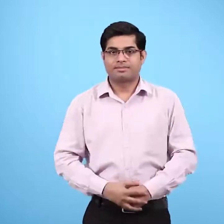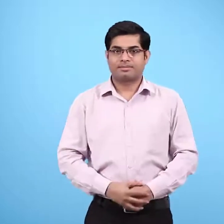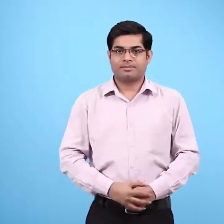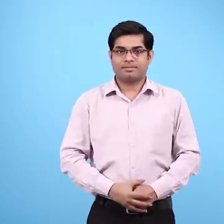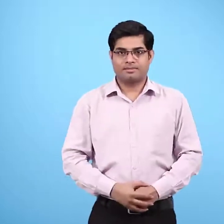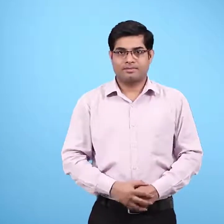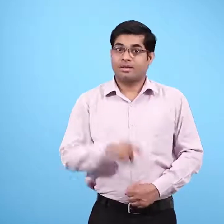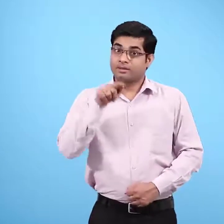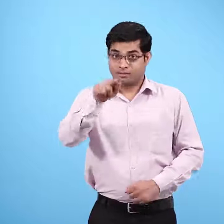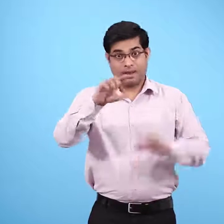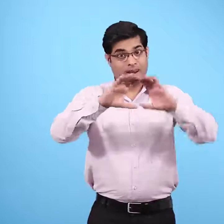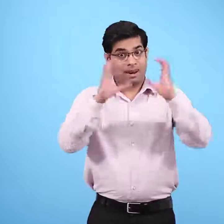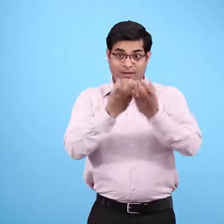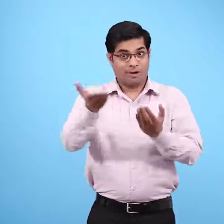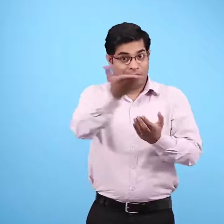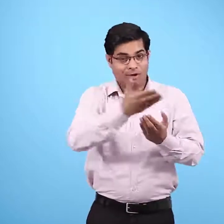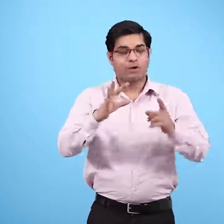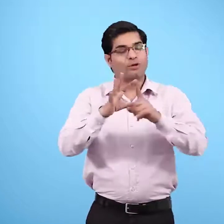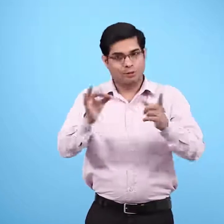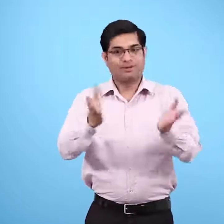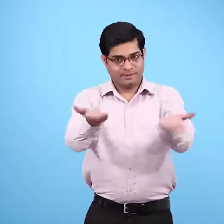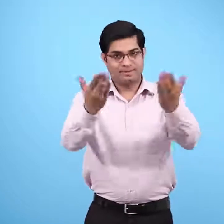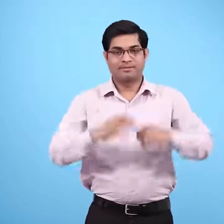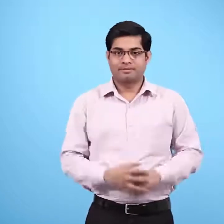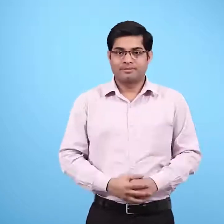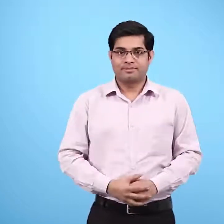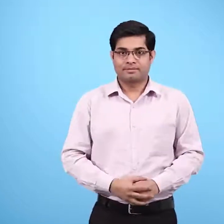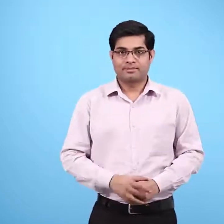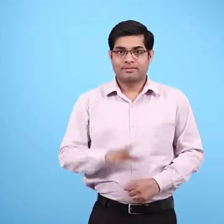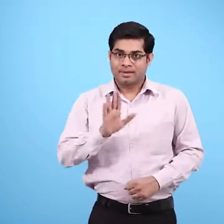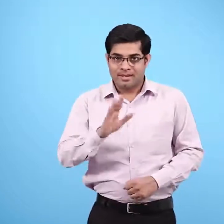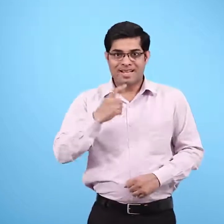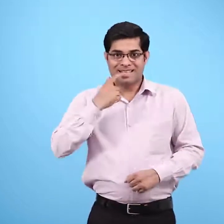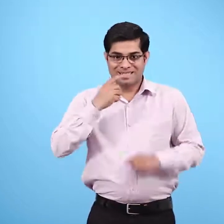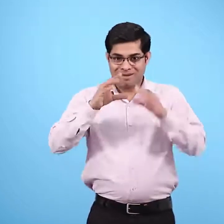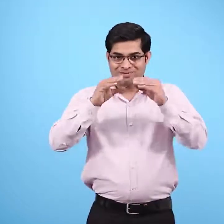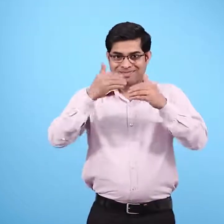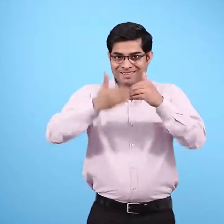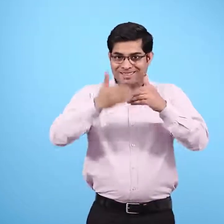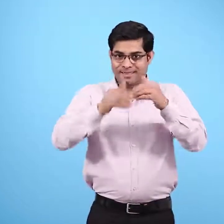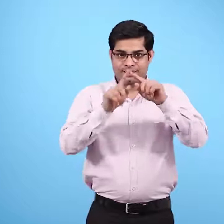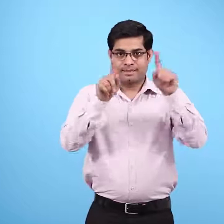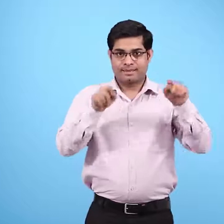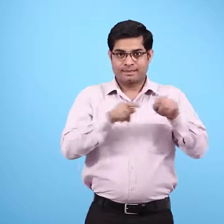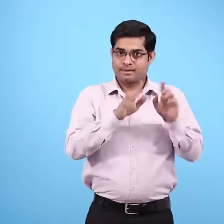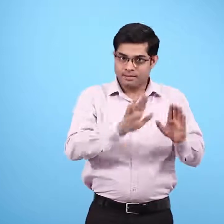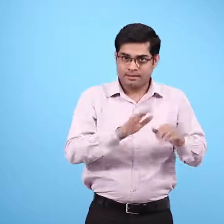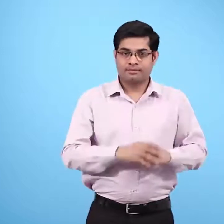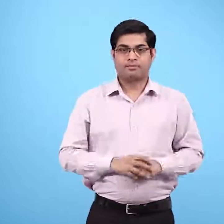बताओ सब मिलकर कक्षा में ये गति विधी करो ब्रेड या रोठी का टुकडा या पके हुए